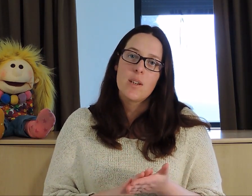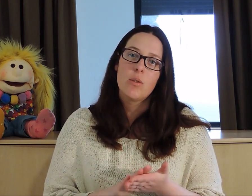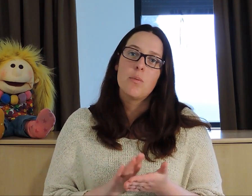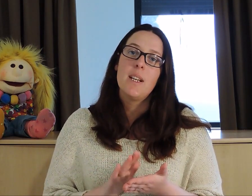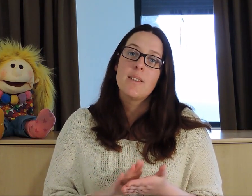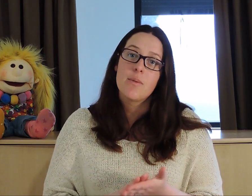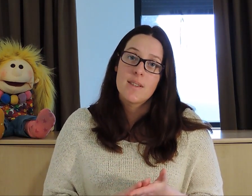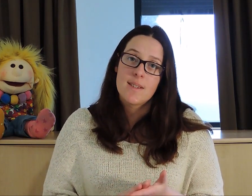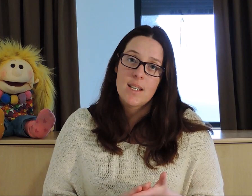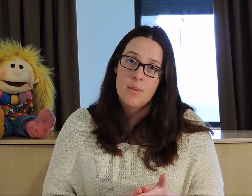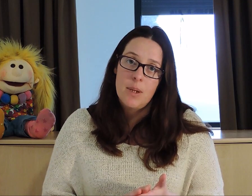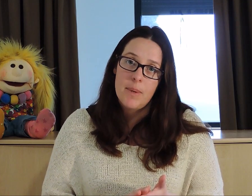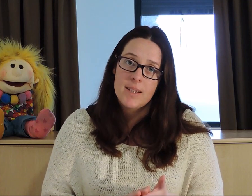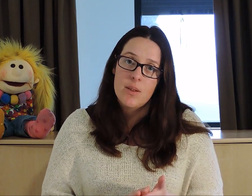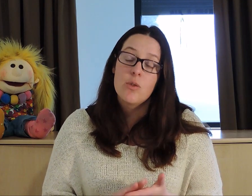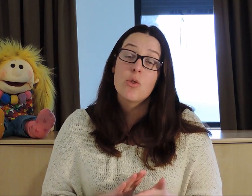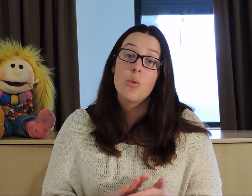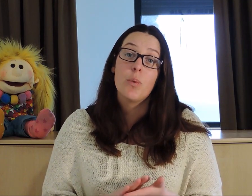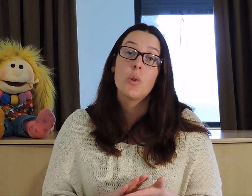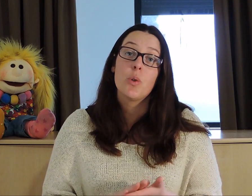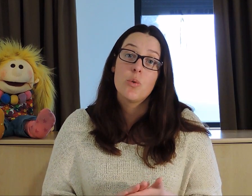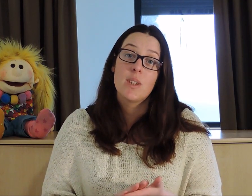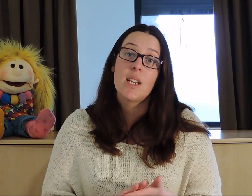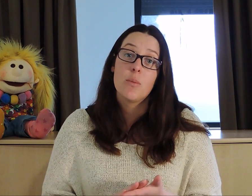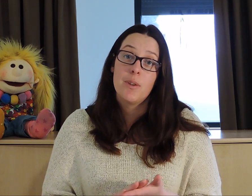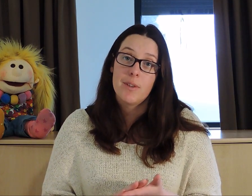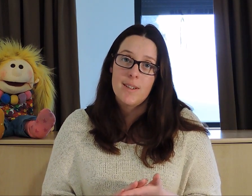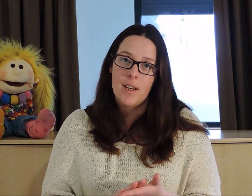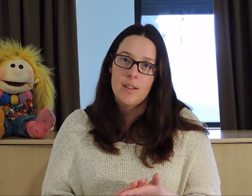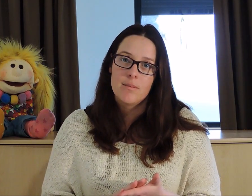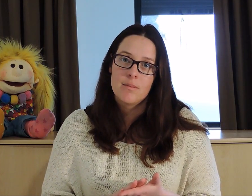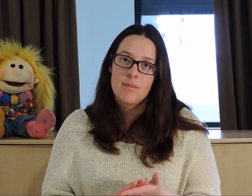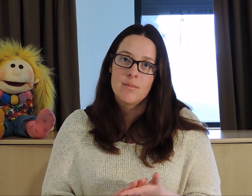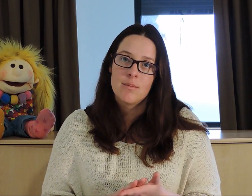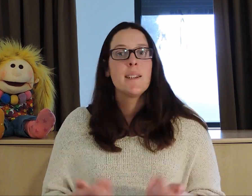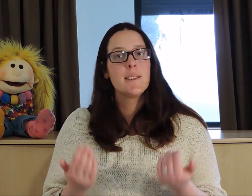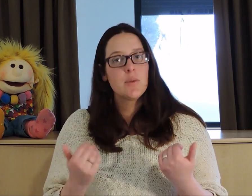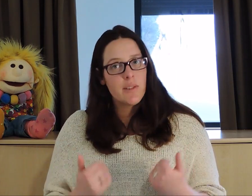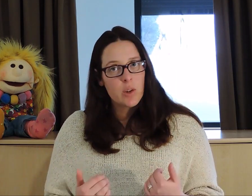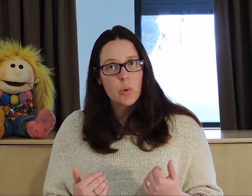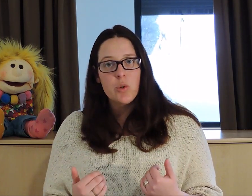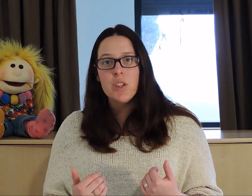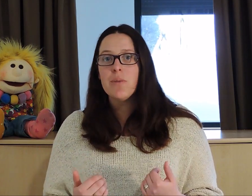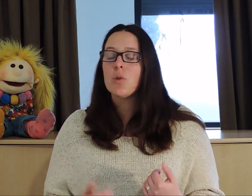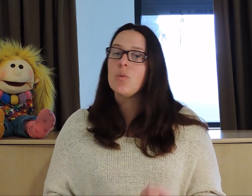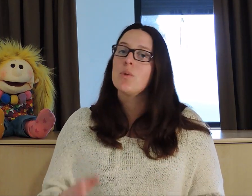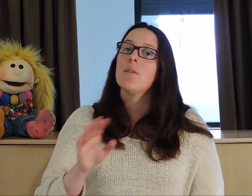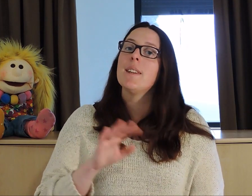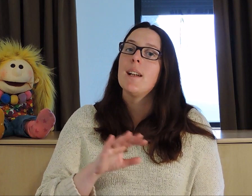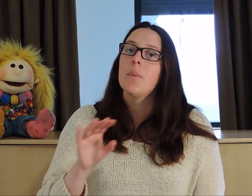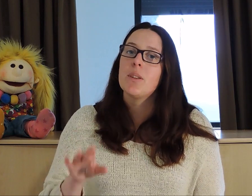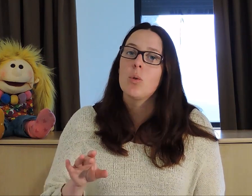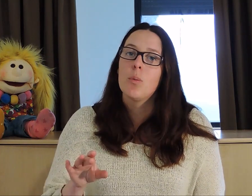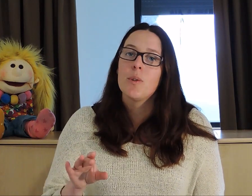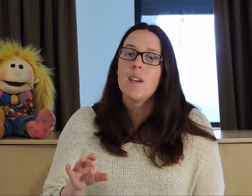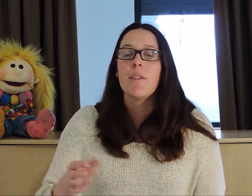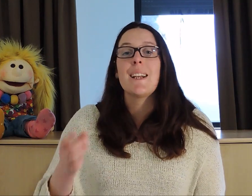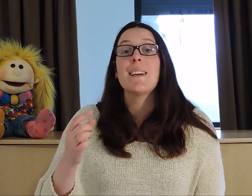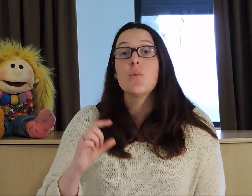50 000 et 65 000 personnes sont porteuses de trisomie 21. Si vous avez d'autres chiffres, je vous invite à les mettre en commentaire avec la